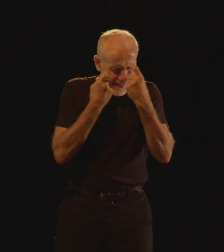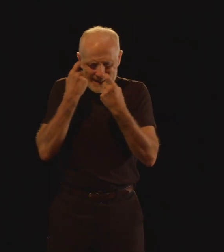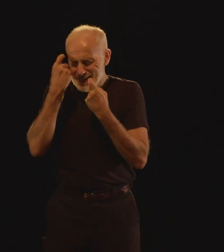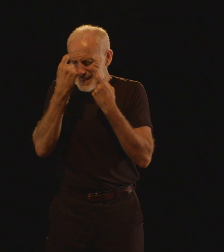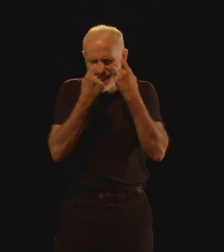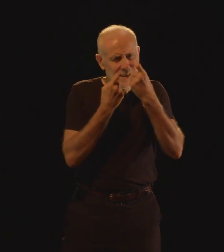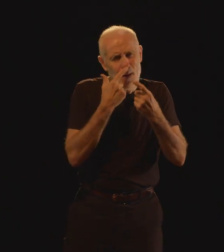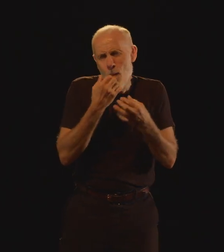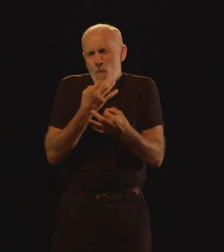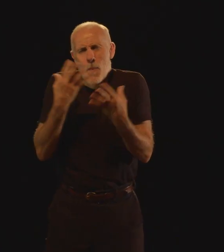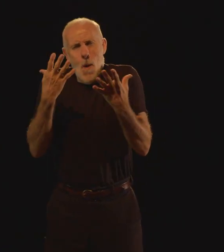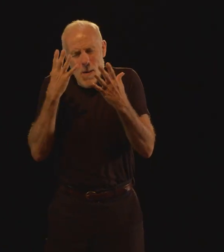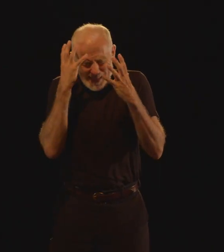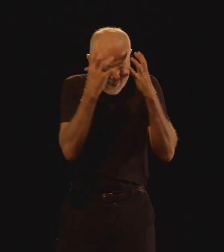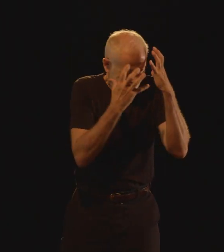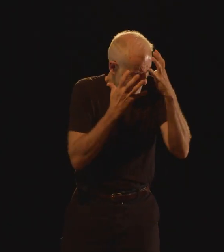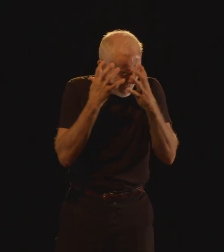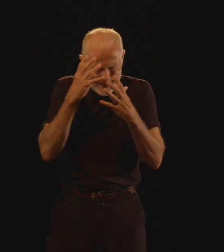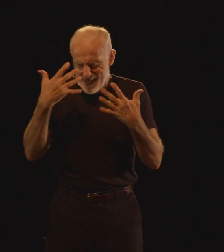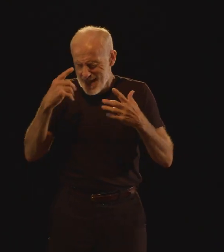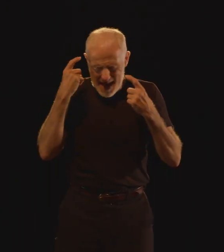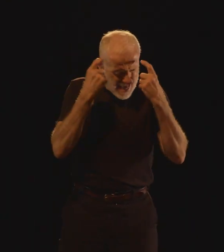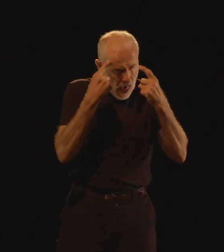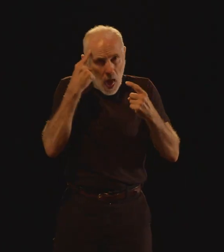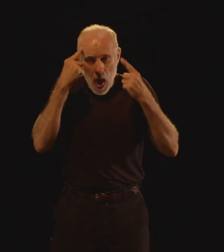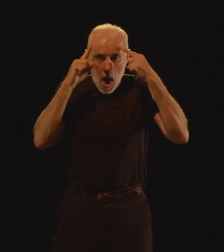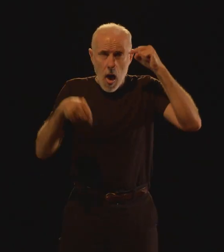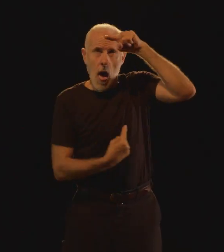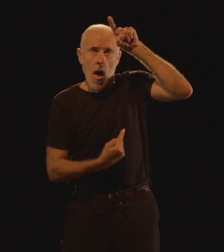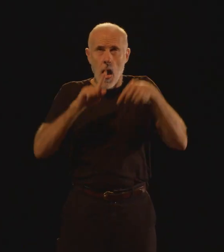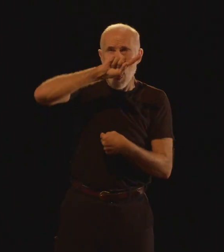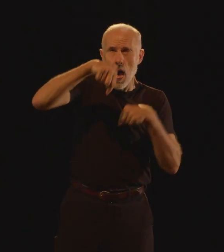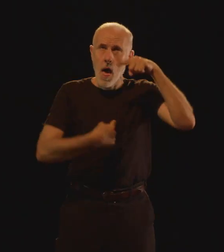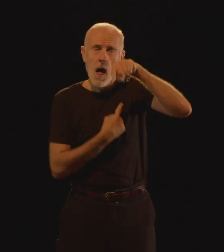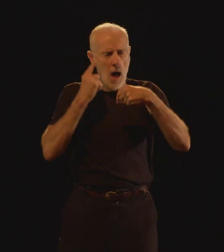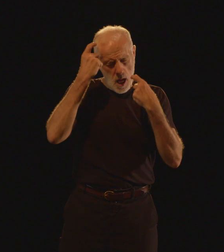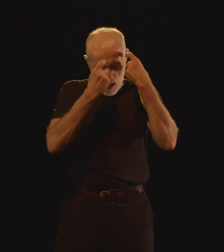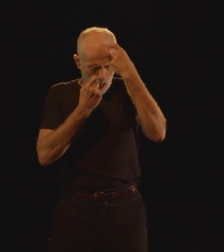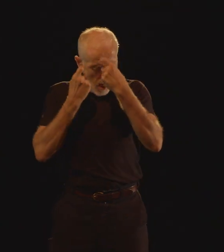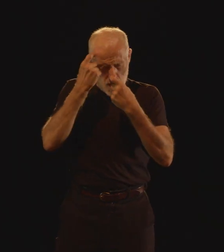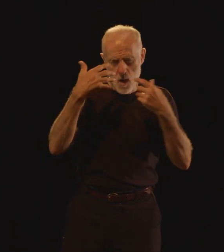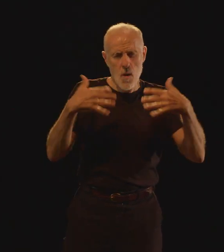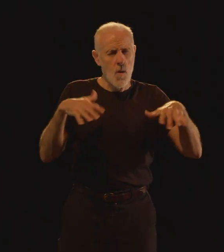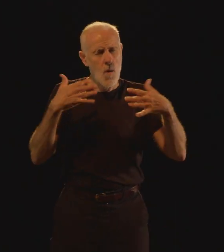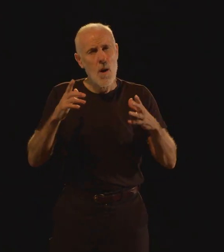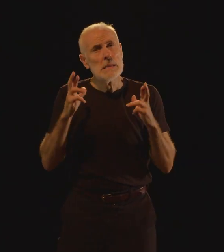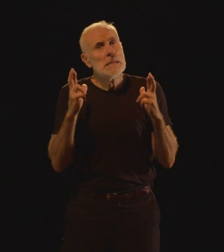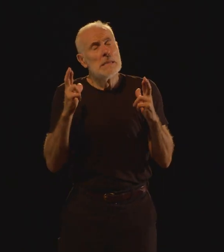C'est trop pour ma pauvre tête De penser à tout cela Pourvu qu'un